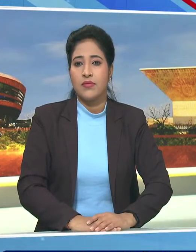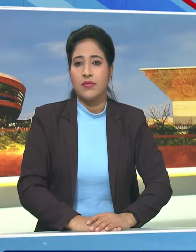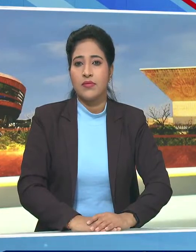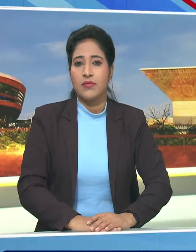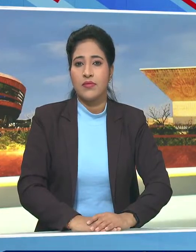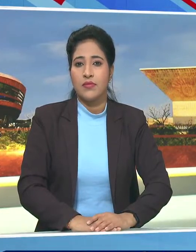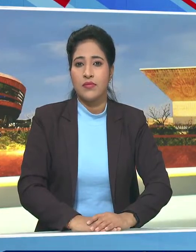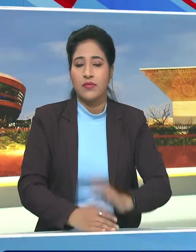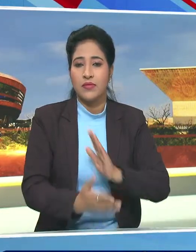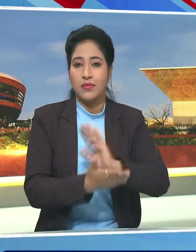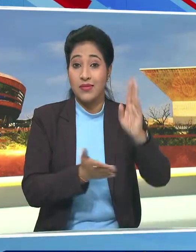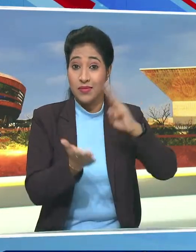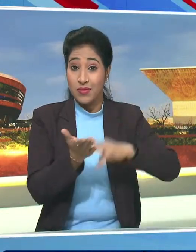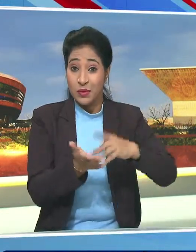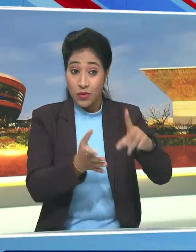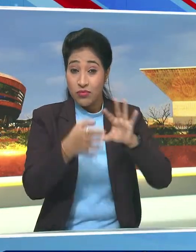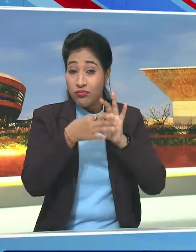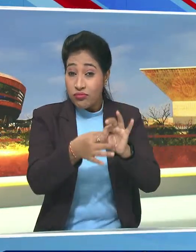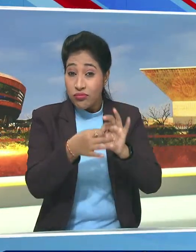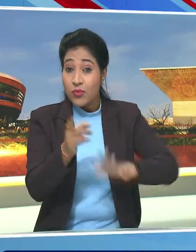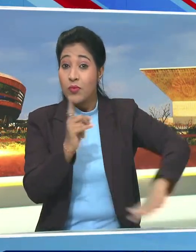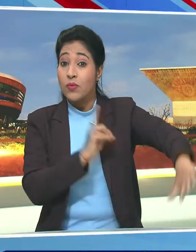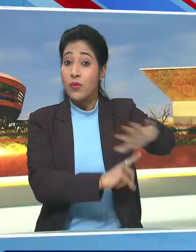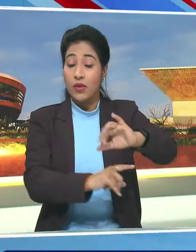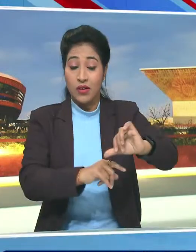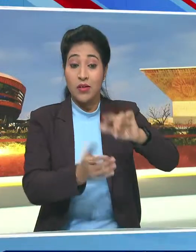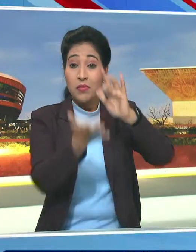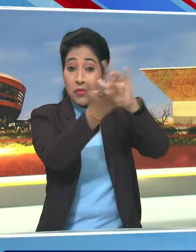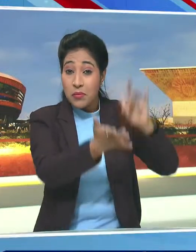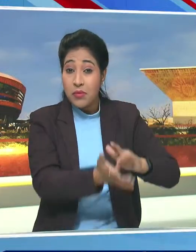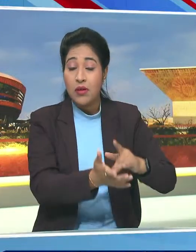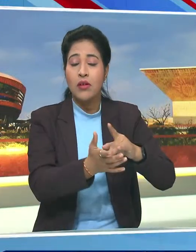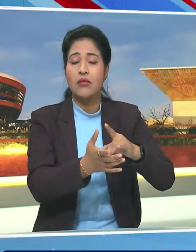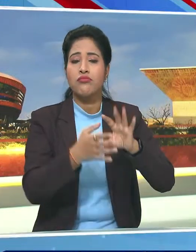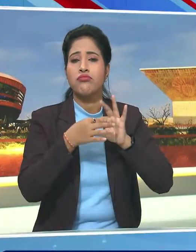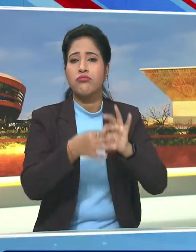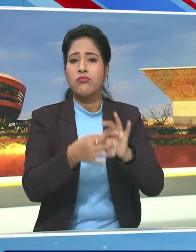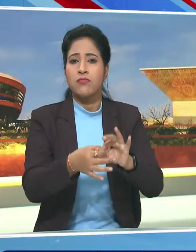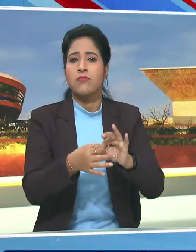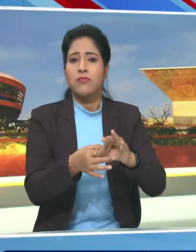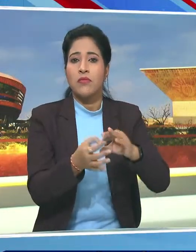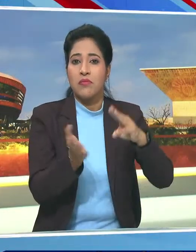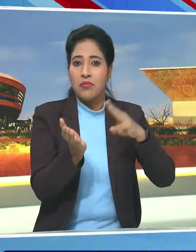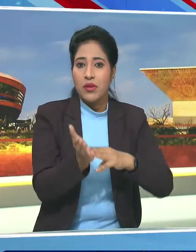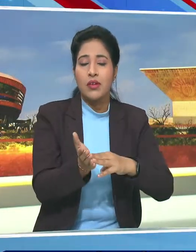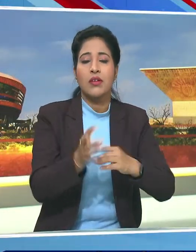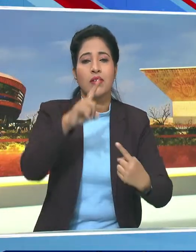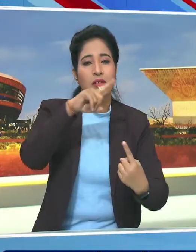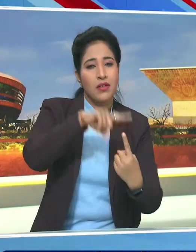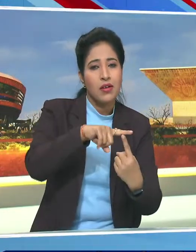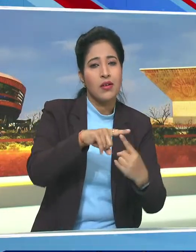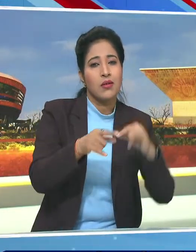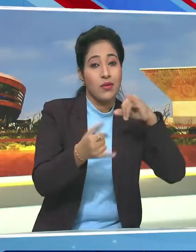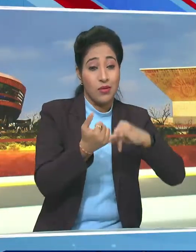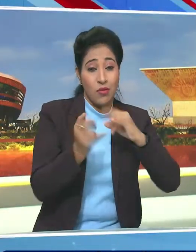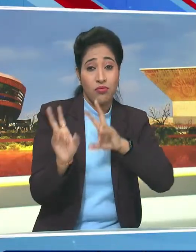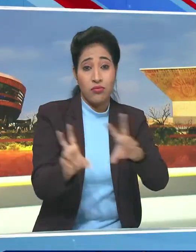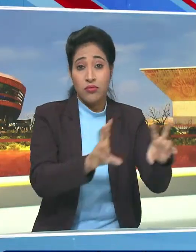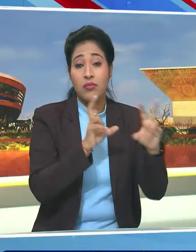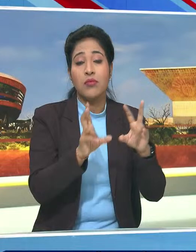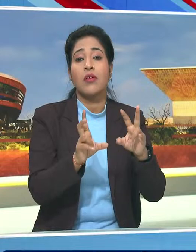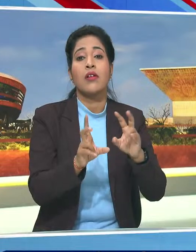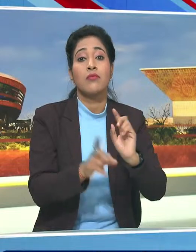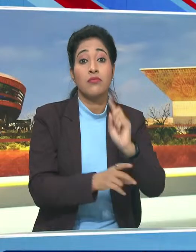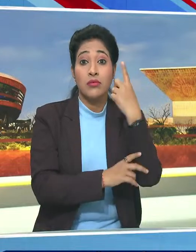हिंद महासागर से जुड़े हुए देशों के रूप में Maritime Security, Piracy